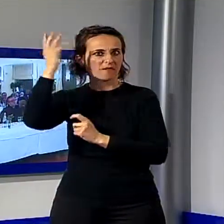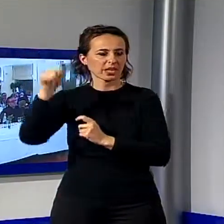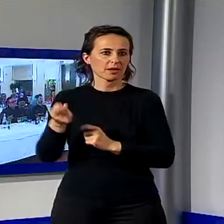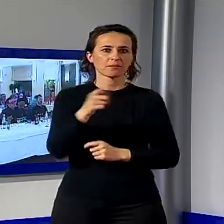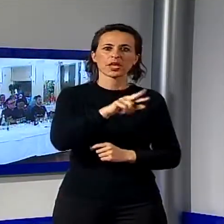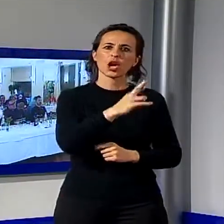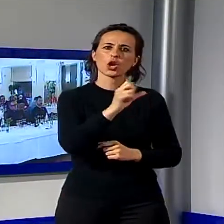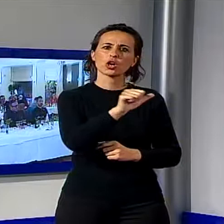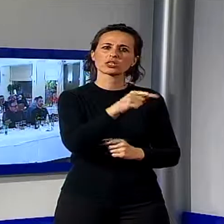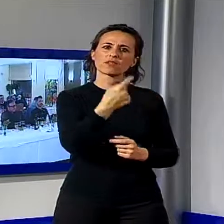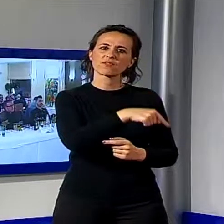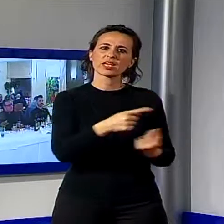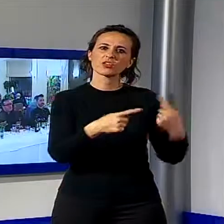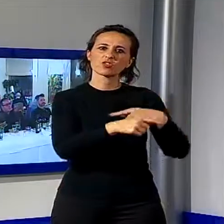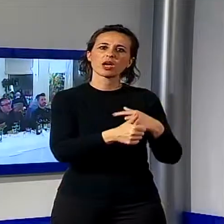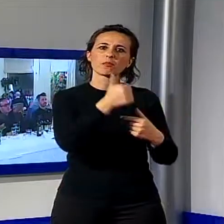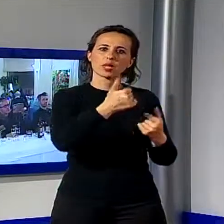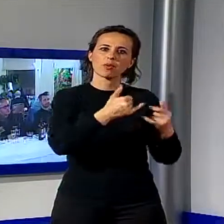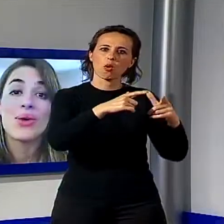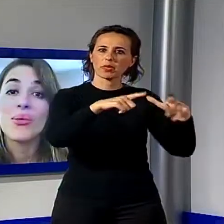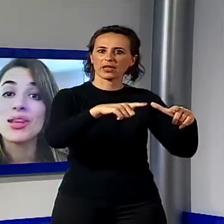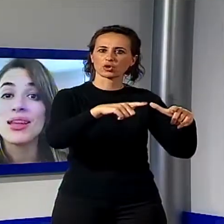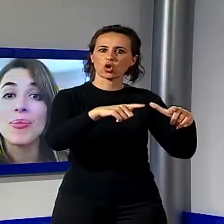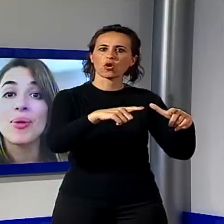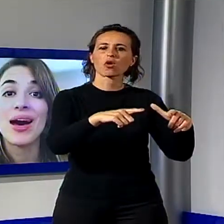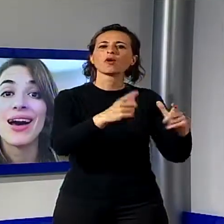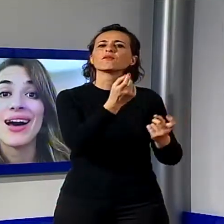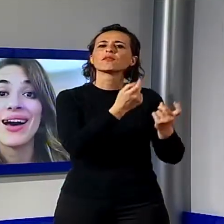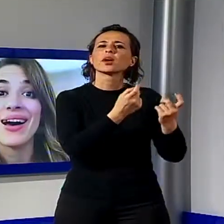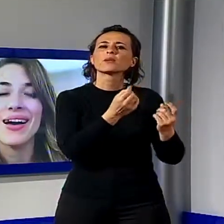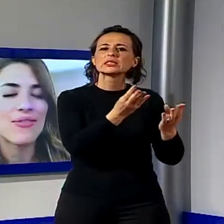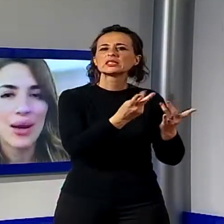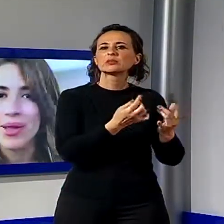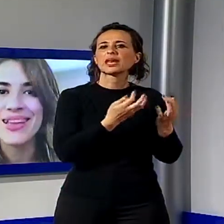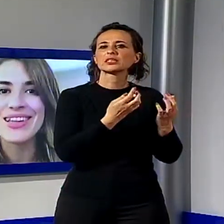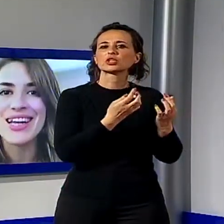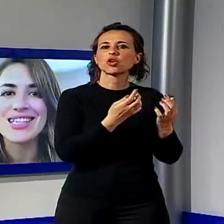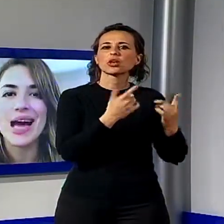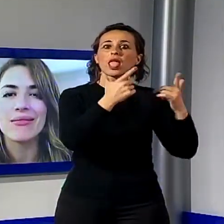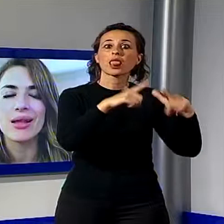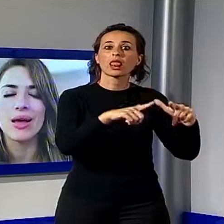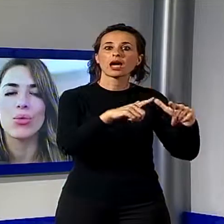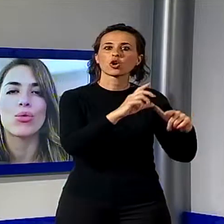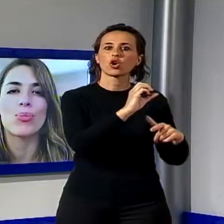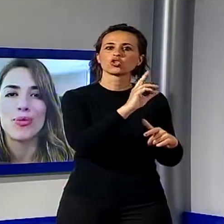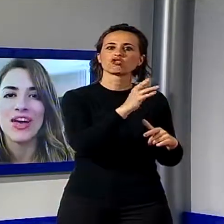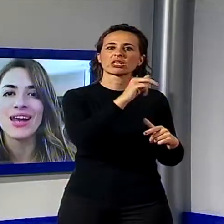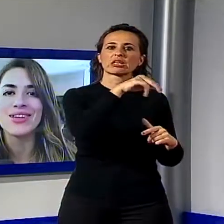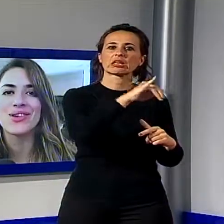un primo piatto ispirato alla favola del Lago dei Cigni. Una quinta tappa veramente interessante, un gruppo veneto,